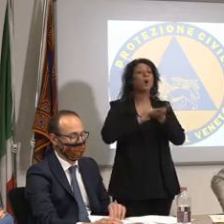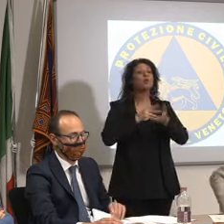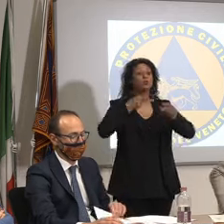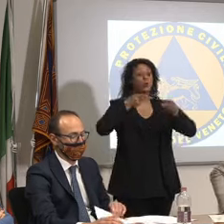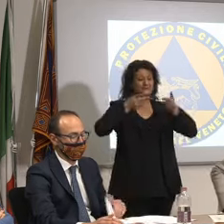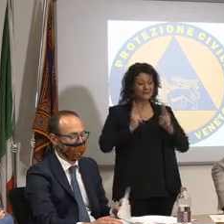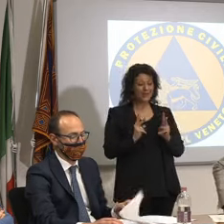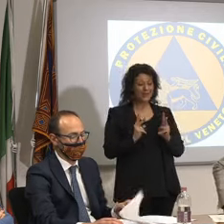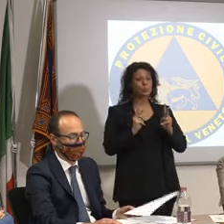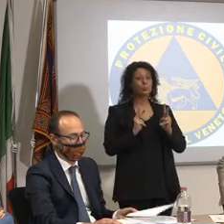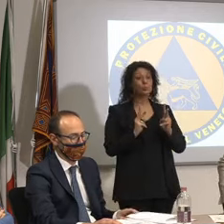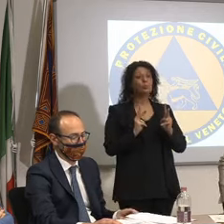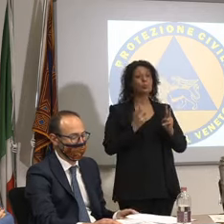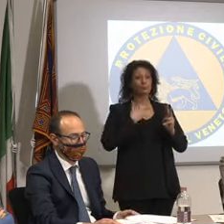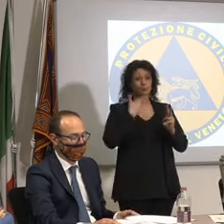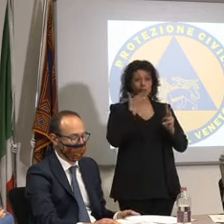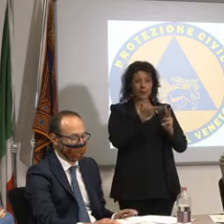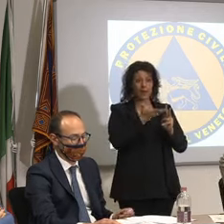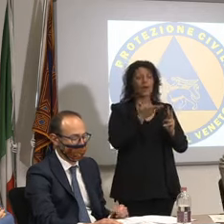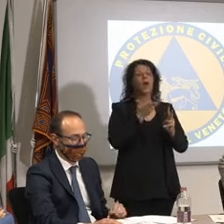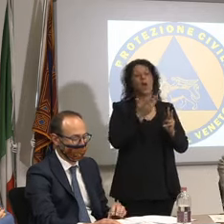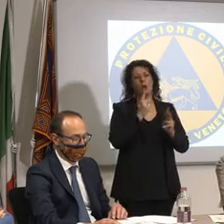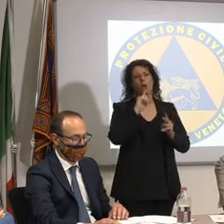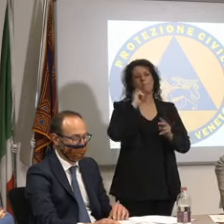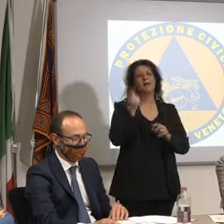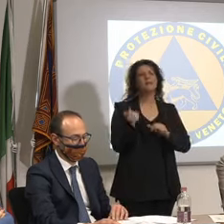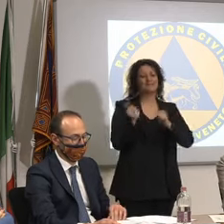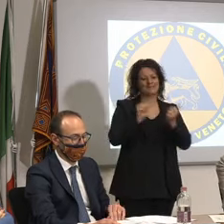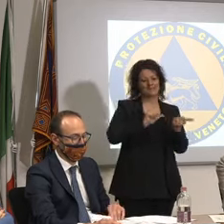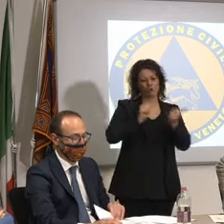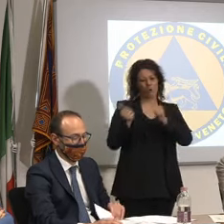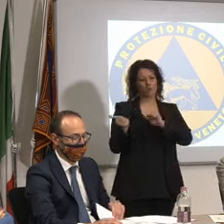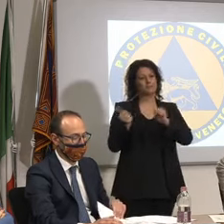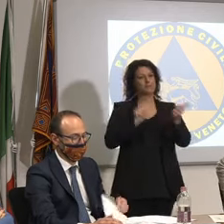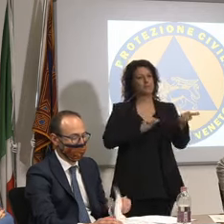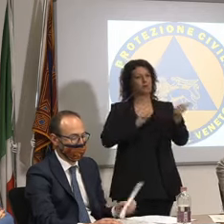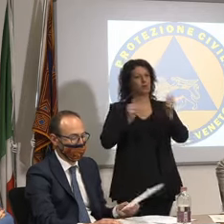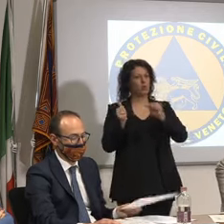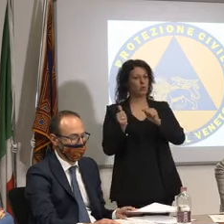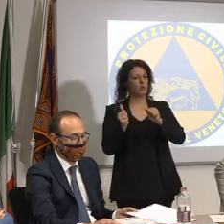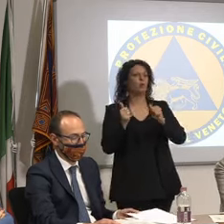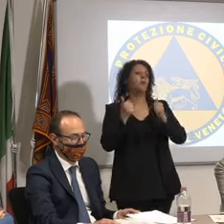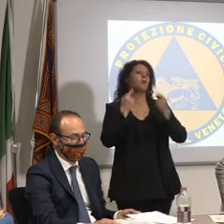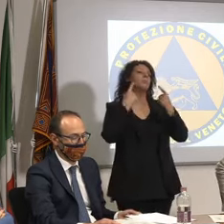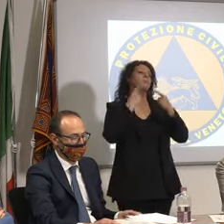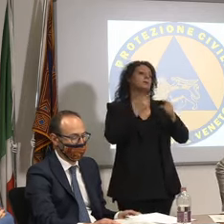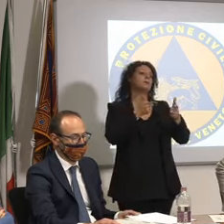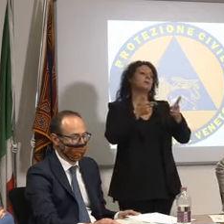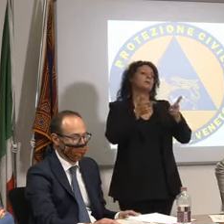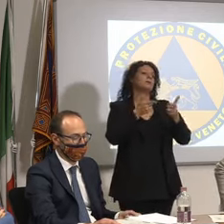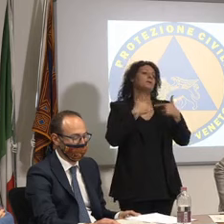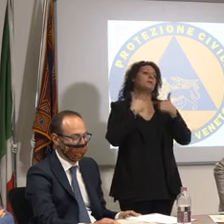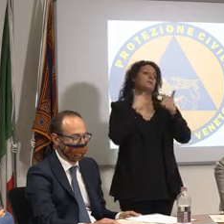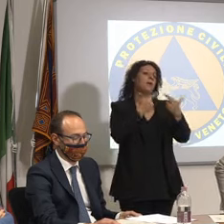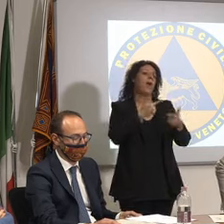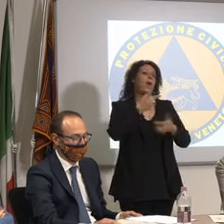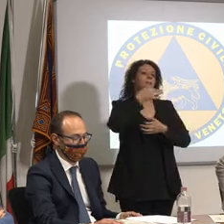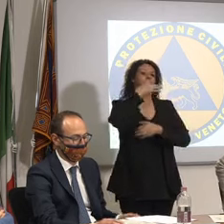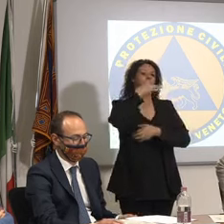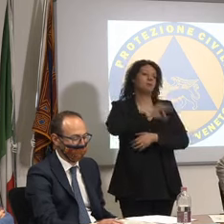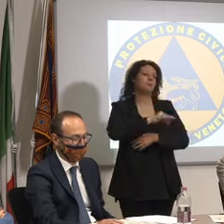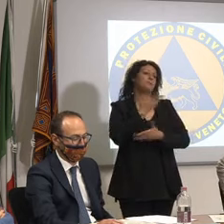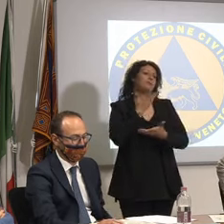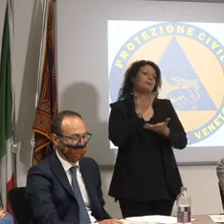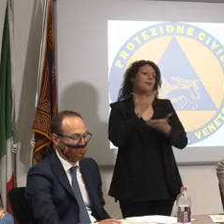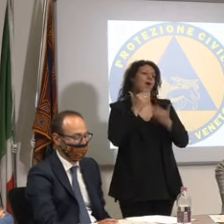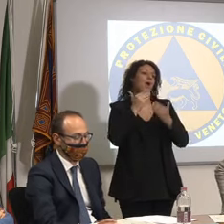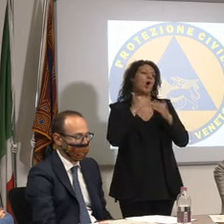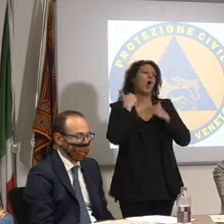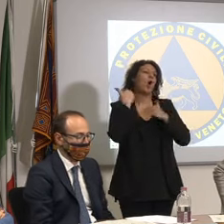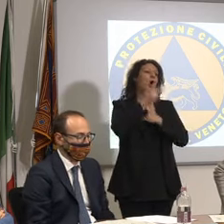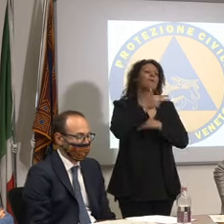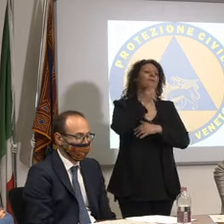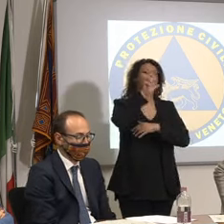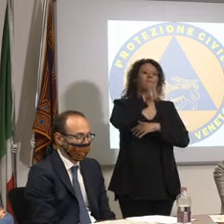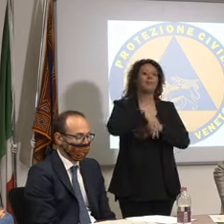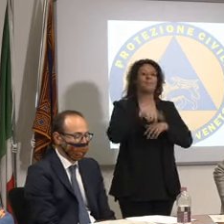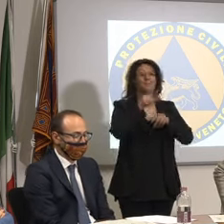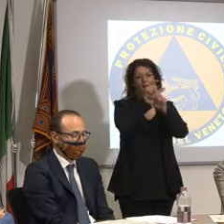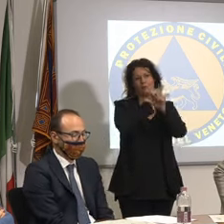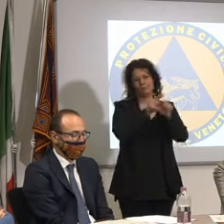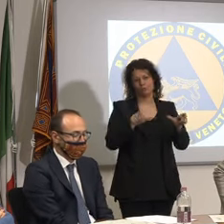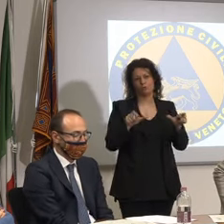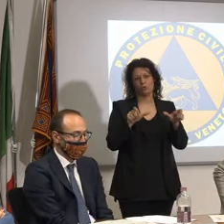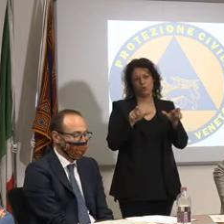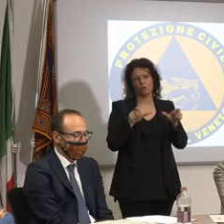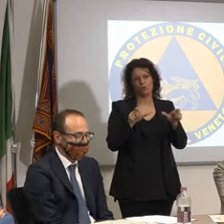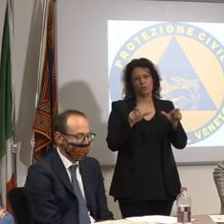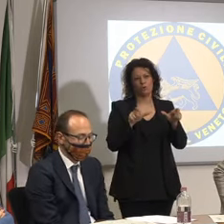permette di superare io spero anche i 3.000 posti e quindi di tornare alla quasi normalità sto parlando dell'arena di